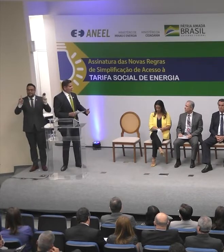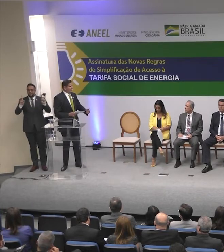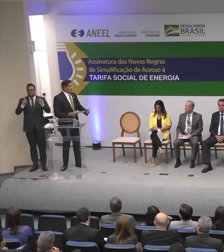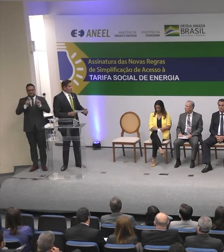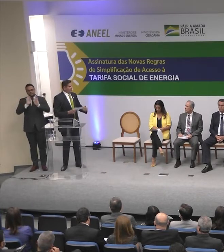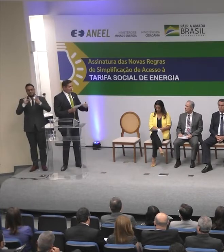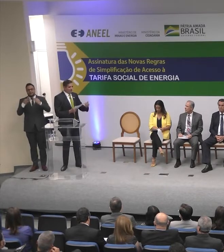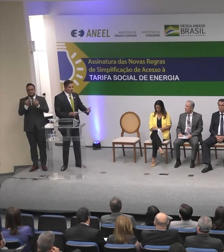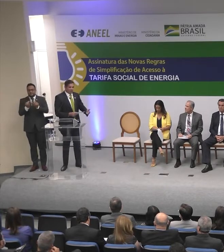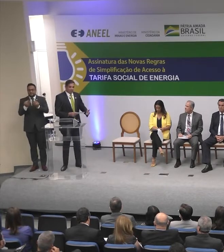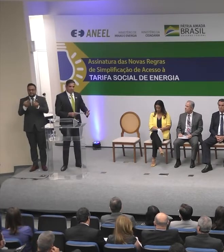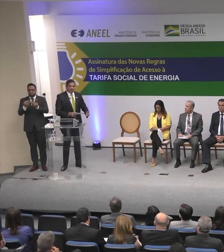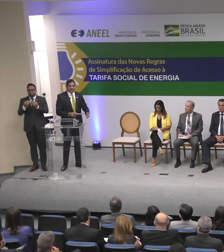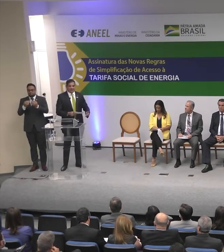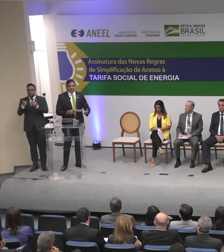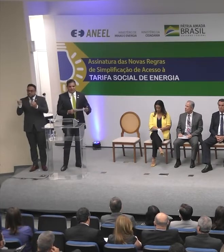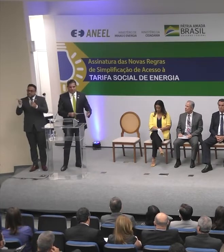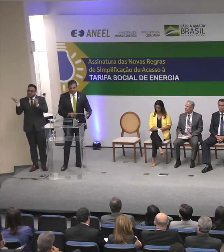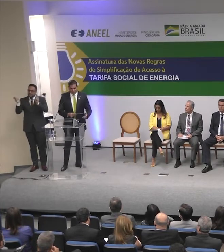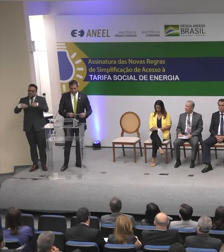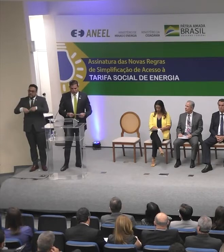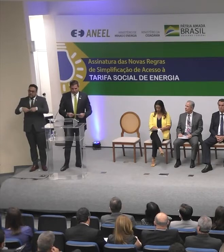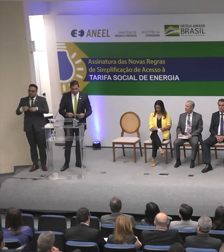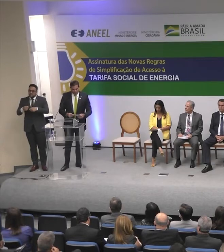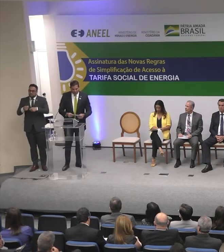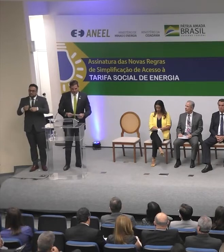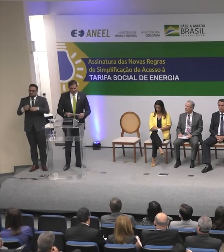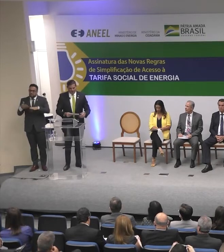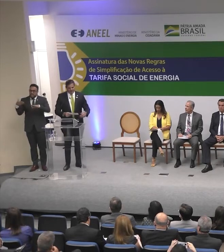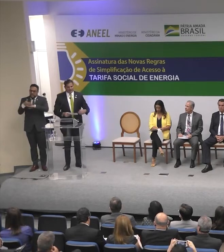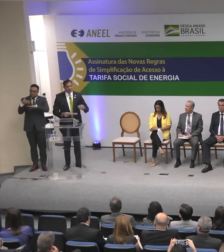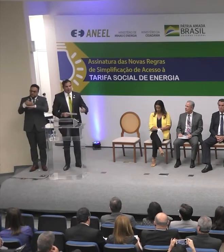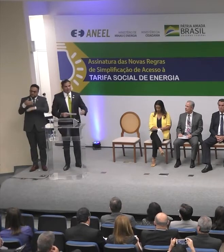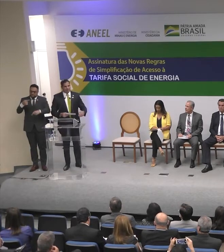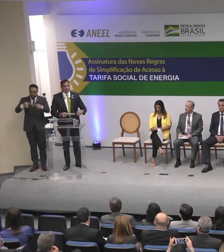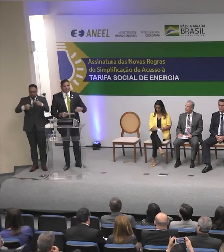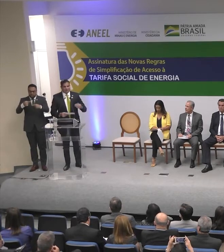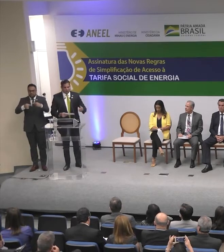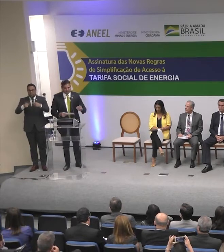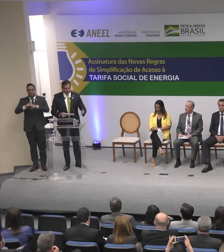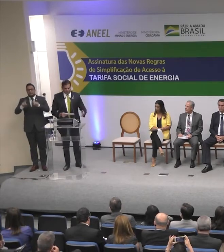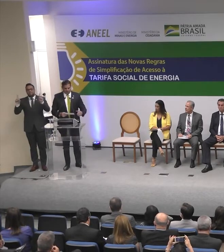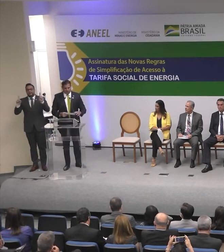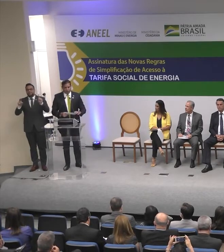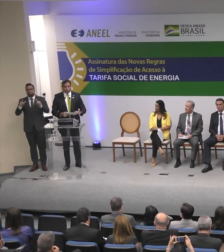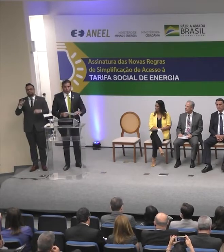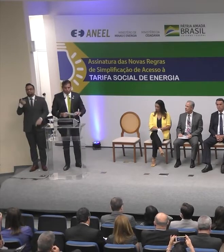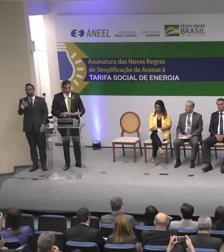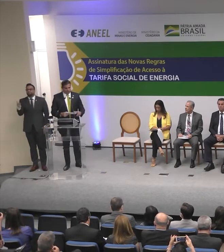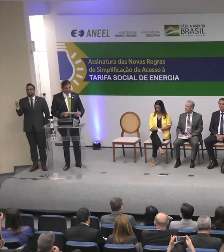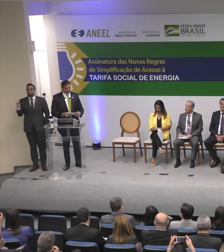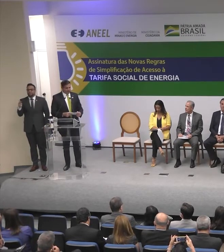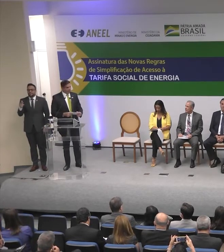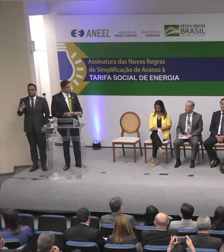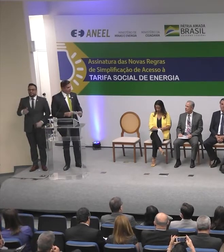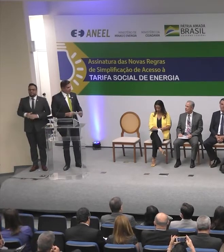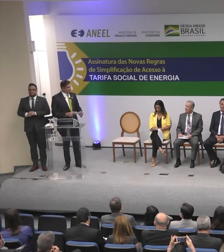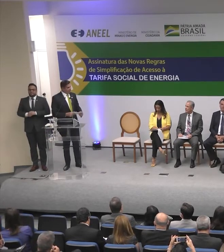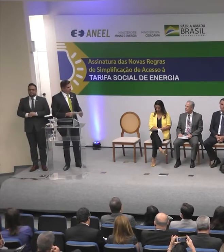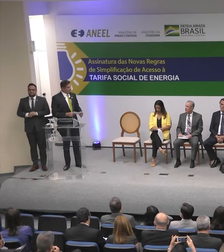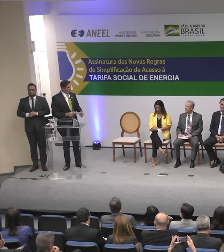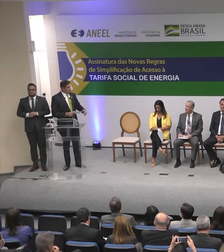famílias Que poderiam Ter acesso A política pública Acabavam Não tendo Não usufruindo Desse